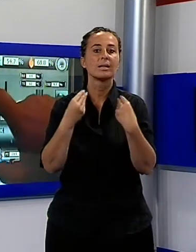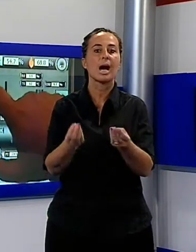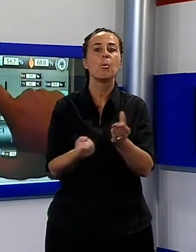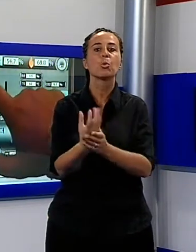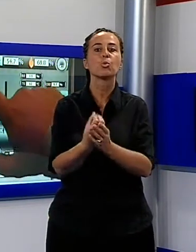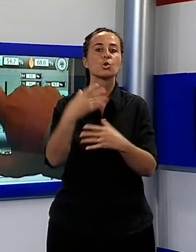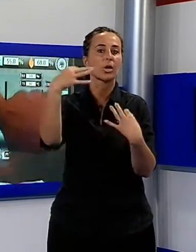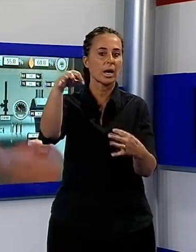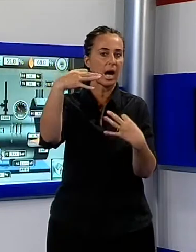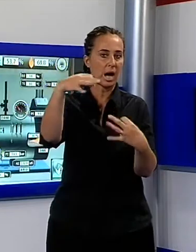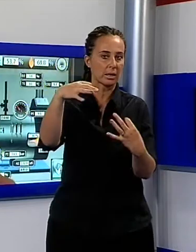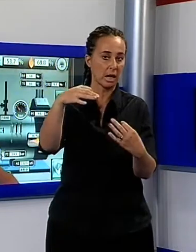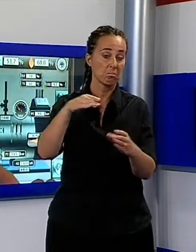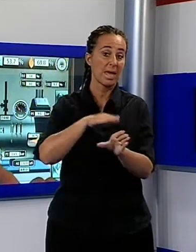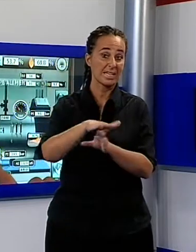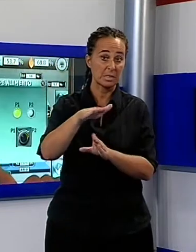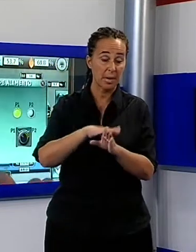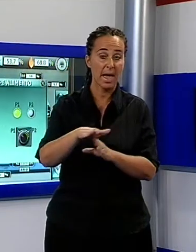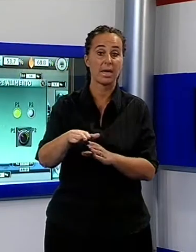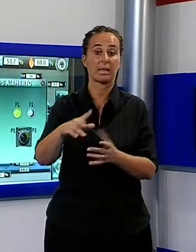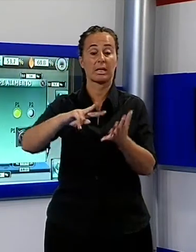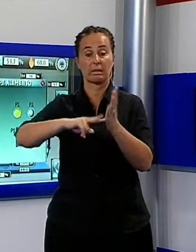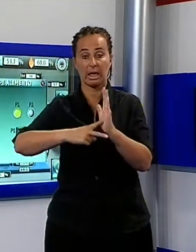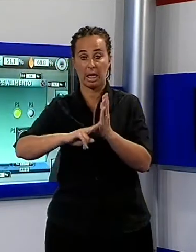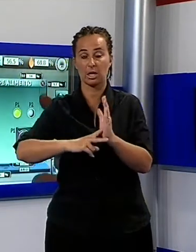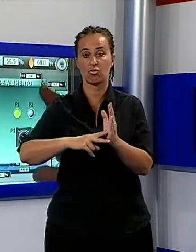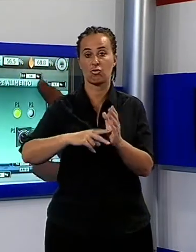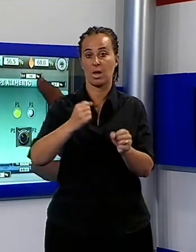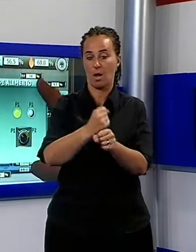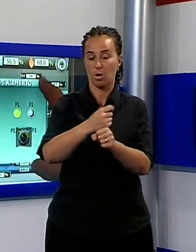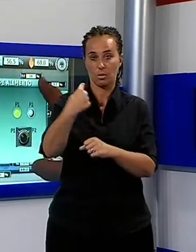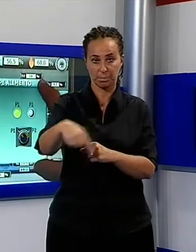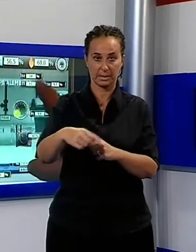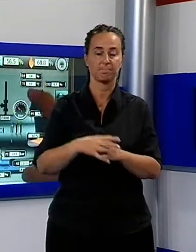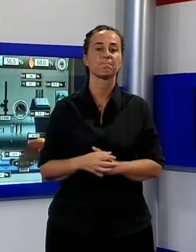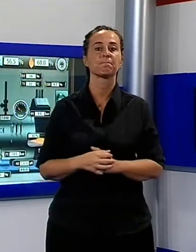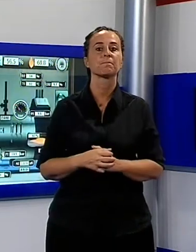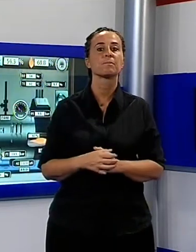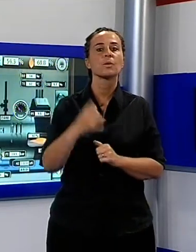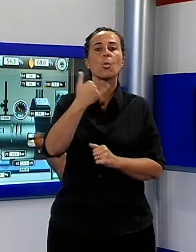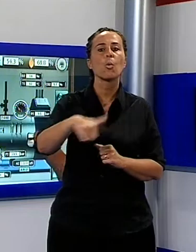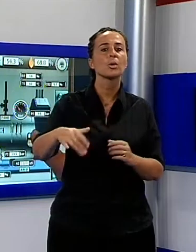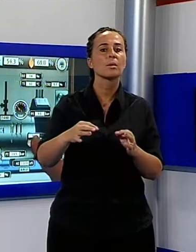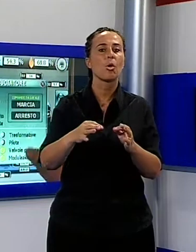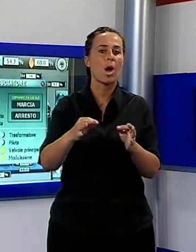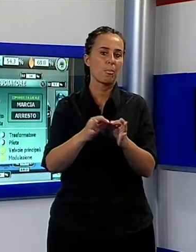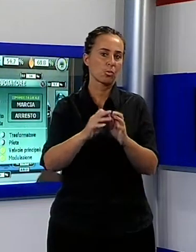tecnici ed esperti che operano nel settore. L'appuntamento si chiuderà con approfondimenti riguardanti i titoli di